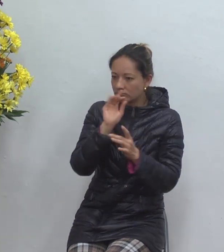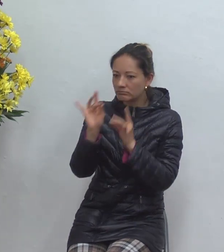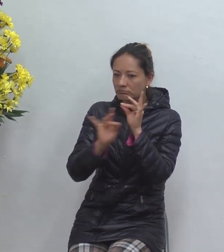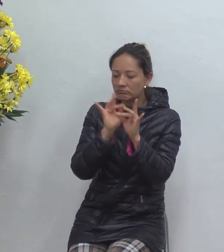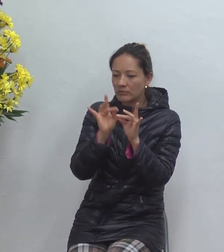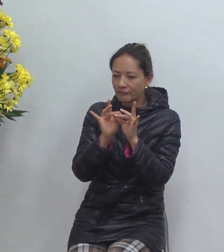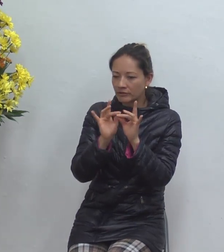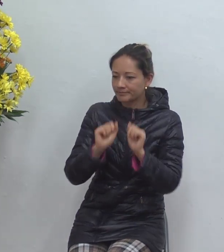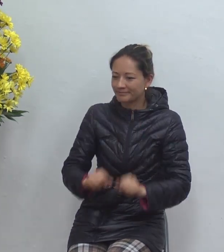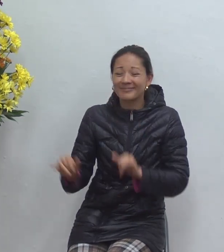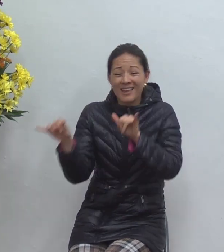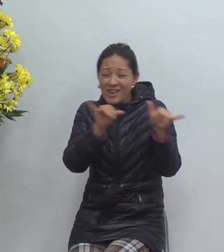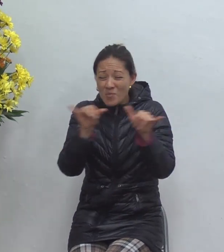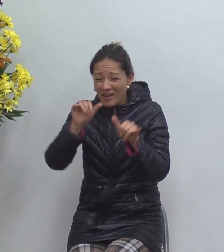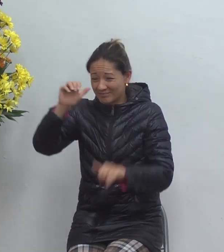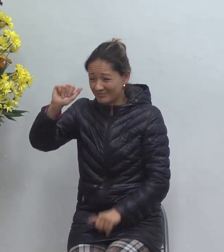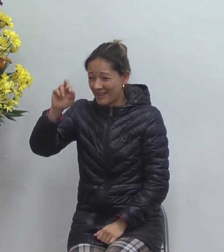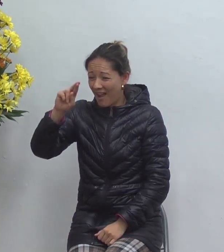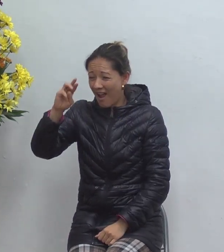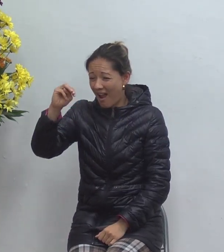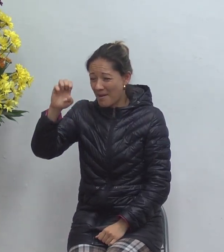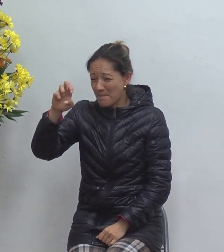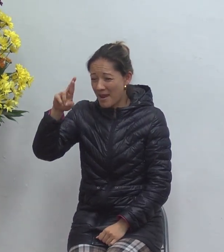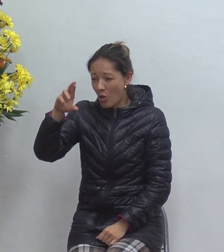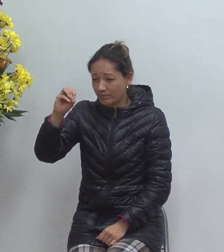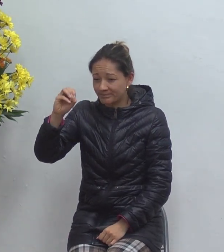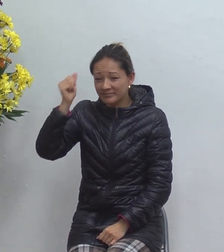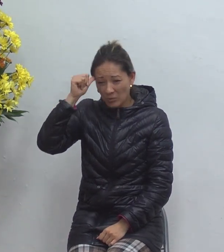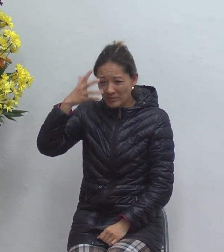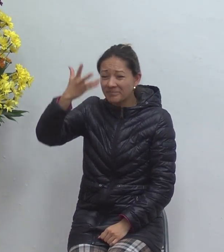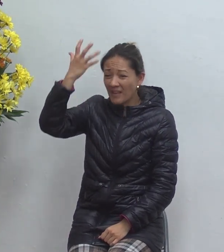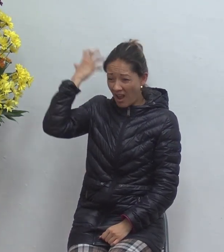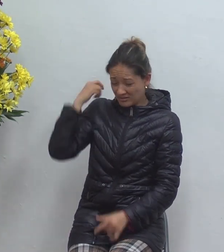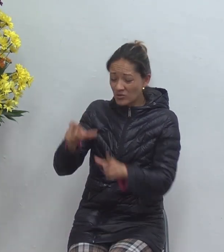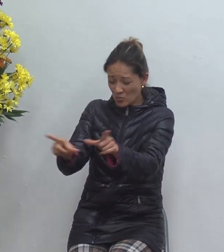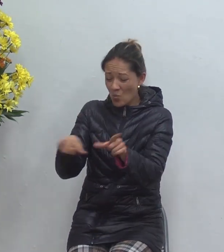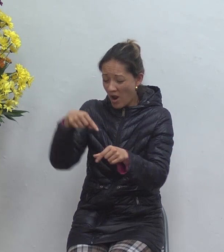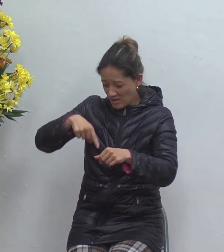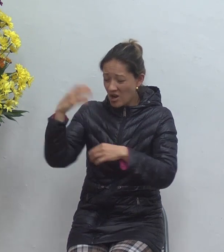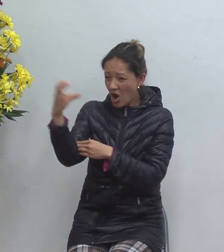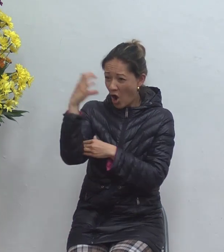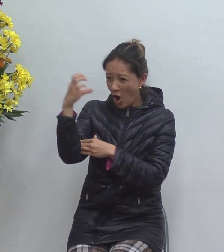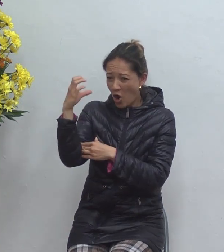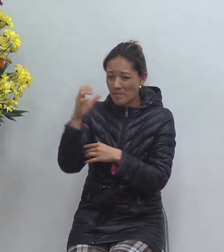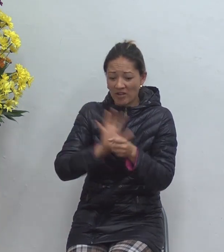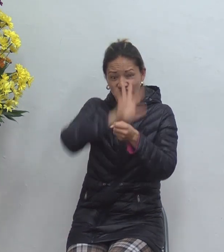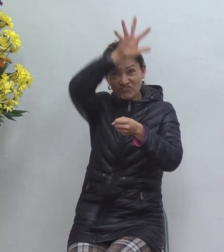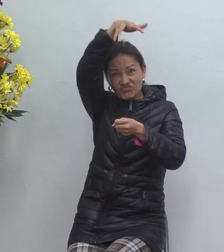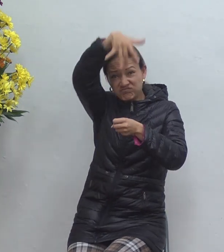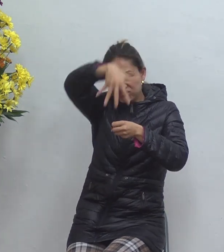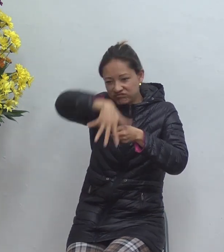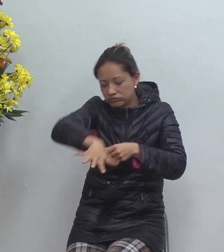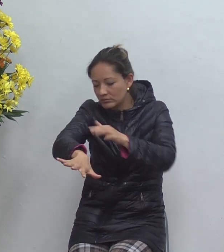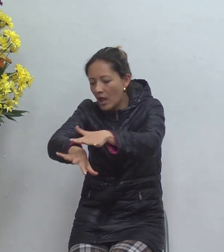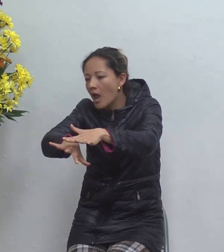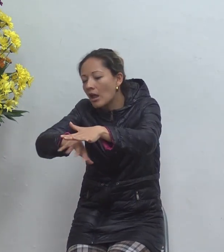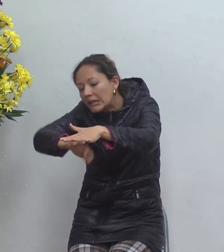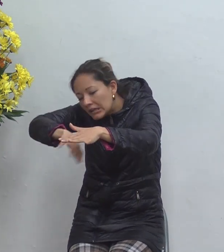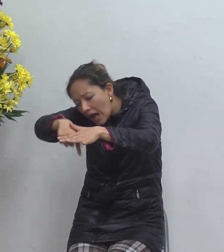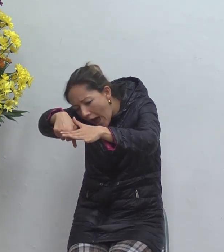historia de armero armero es un país es un pueblo que fue desaparecido por un volcán aquí en en colombia y quedó como una mesa de billar estaba en la universidad eso fue